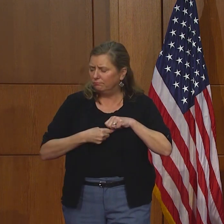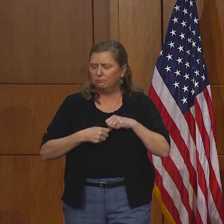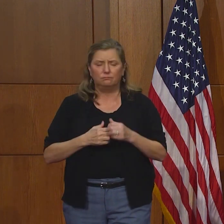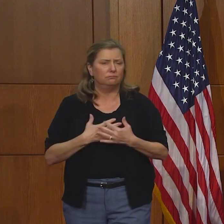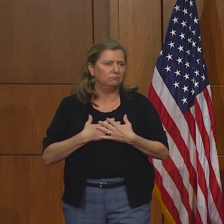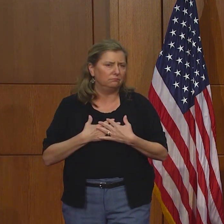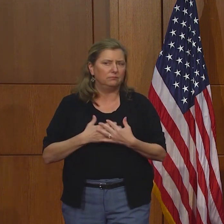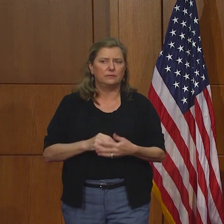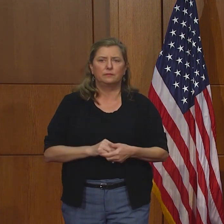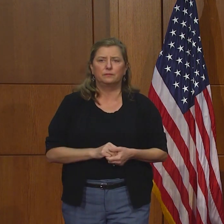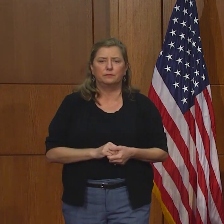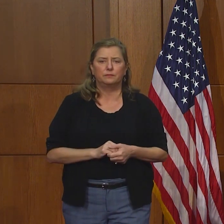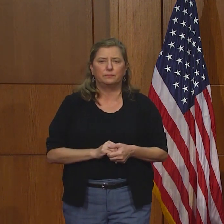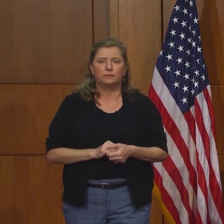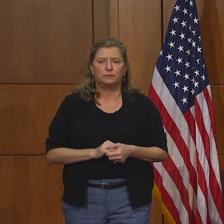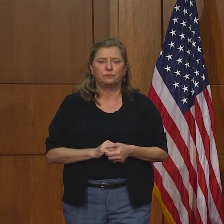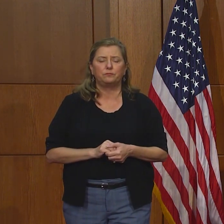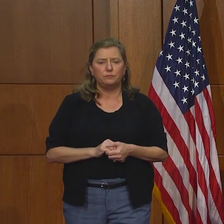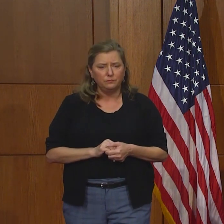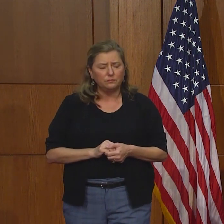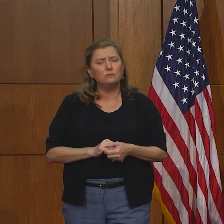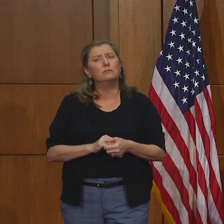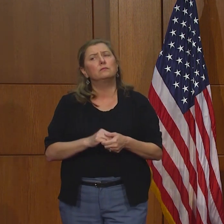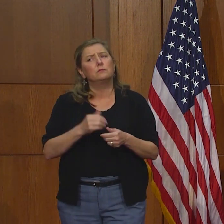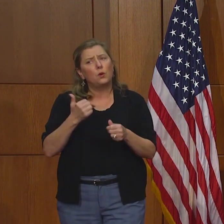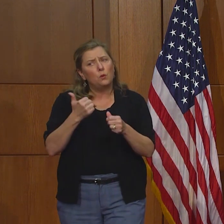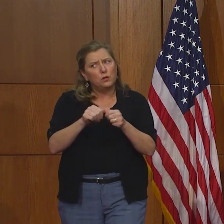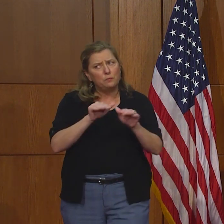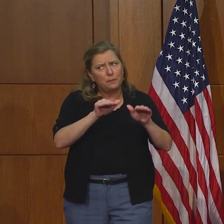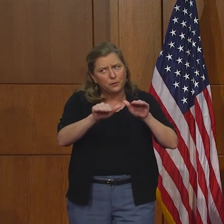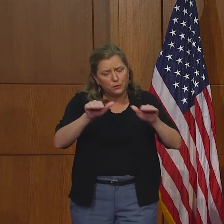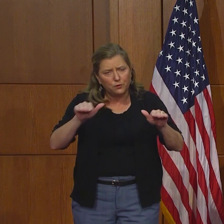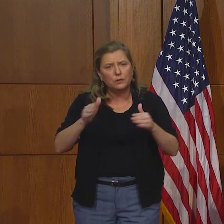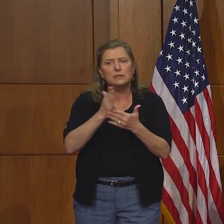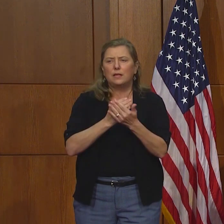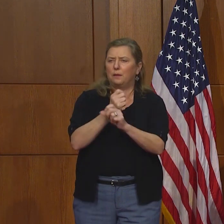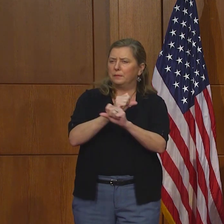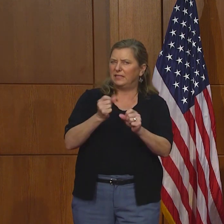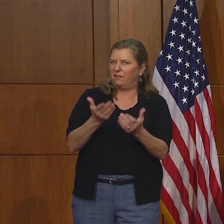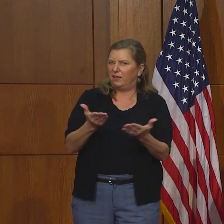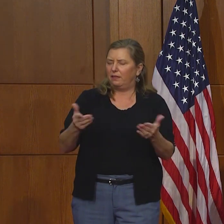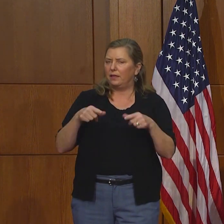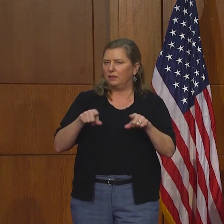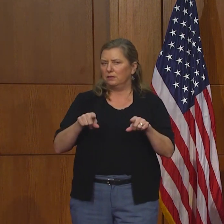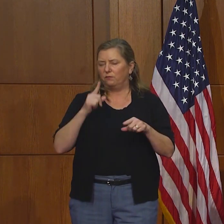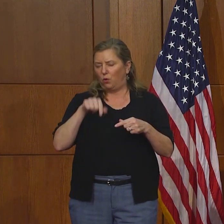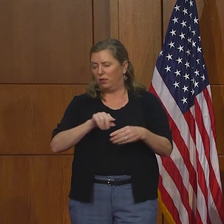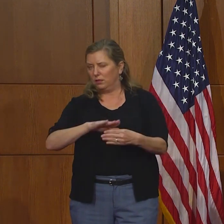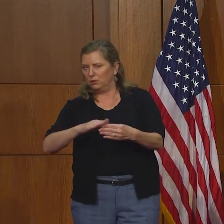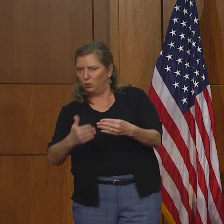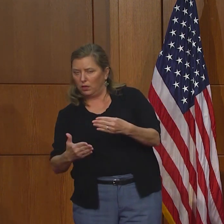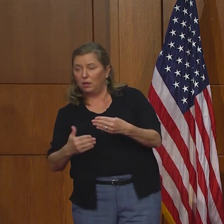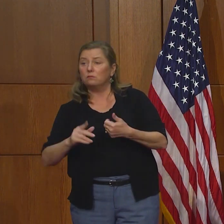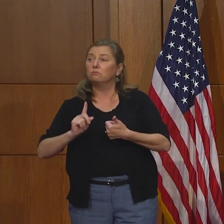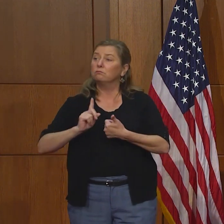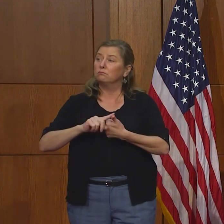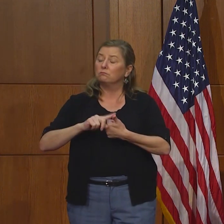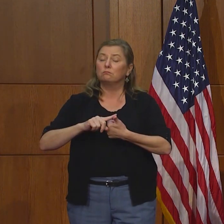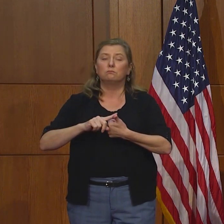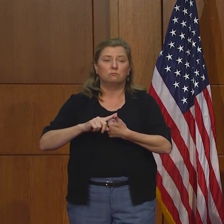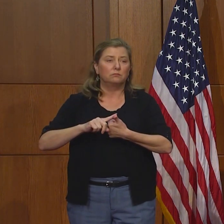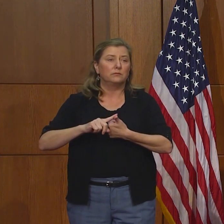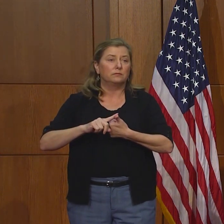mucho por sus pérdidas. Yo quiero recordarle a los virginianos acerca de un par de cosas a medida que nos acercamos a este fin de semana.